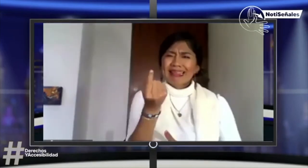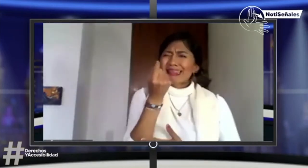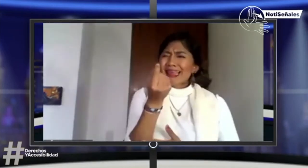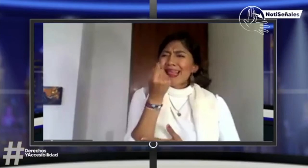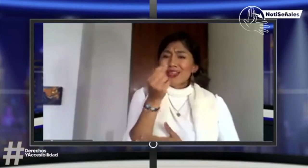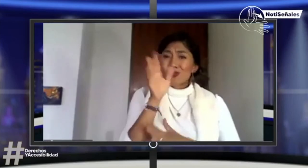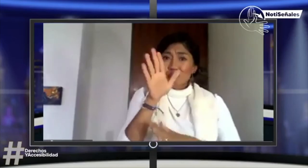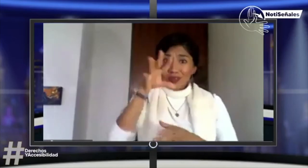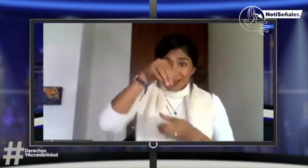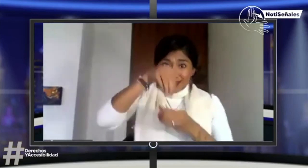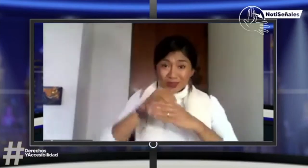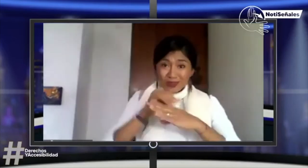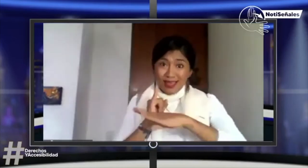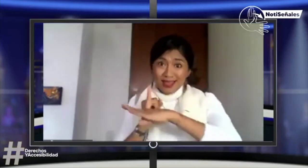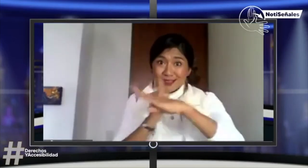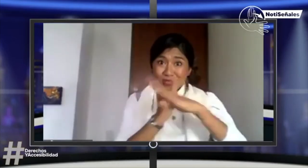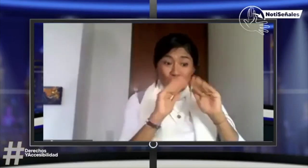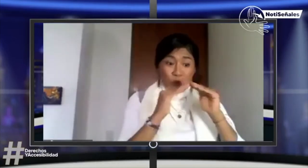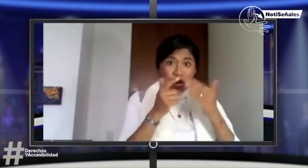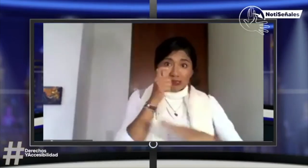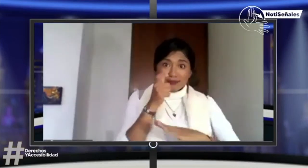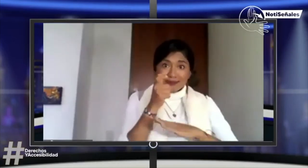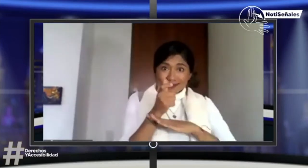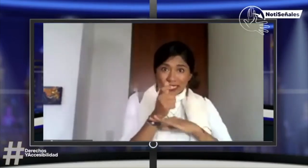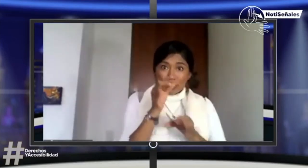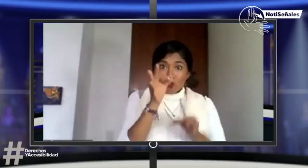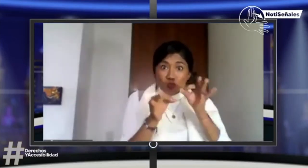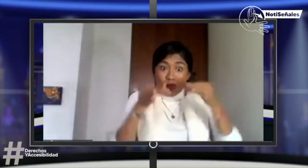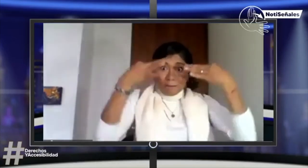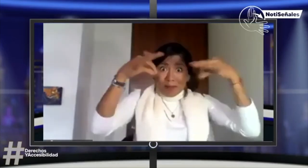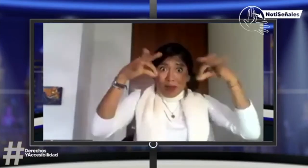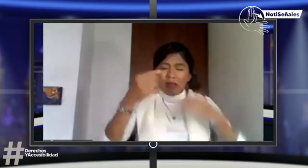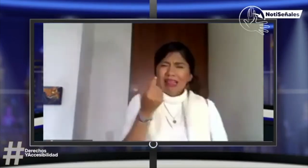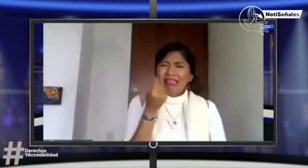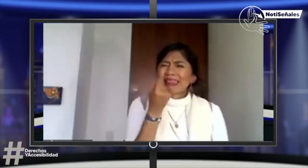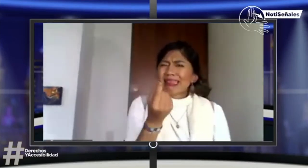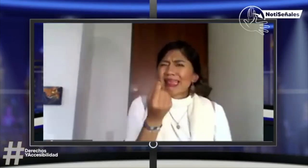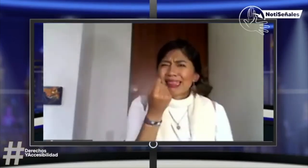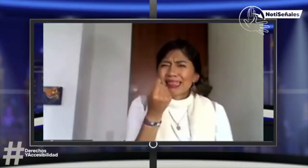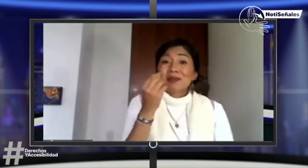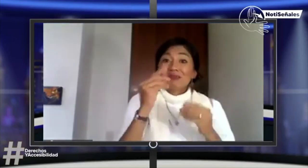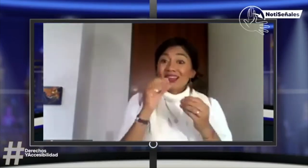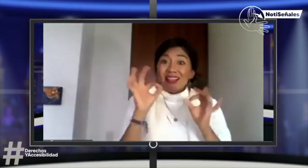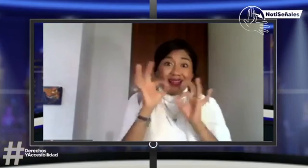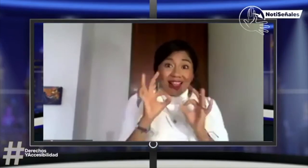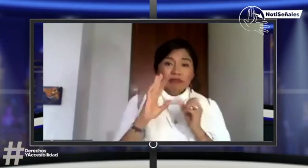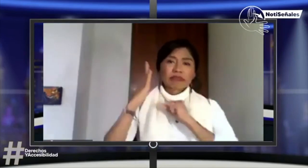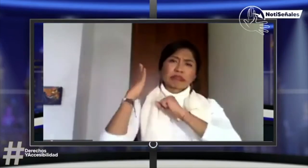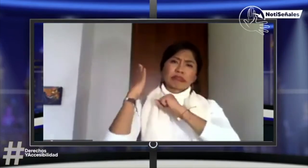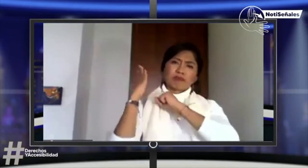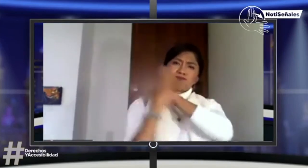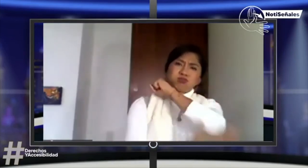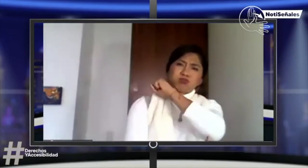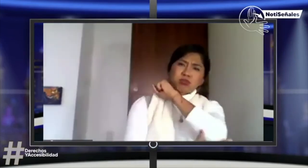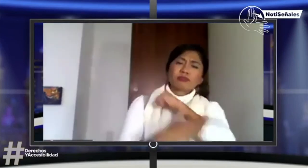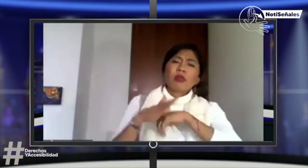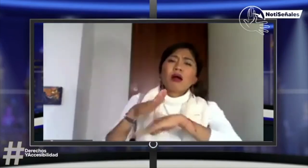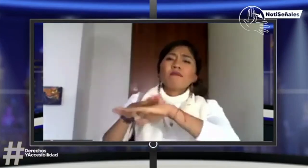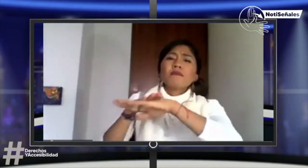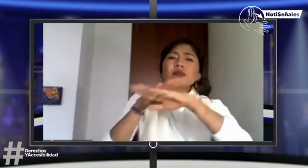servicio de interpretación. Entonces, en todas las instituciones donde hay que ir a prestar ese servicio es algo